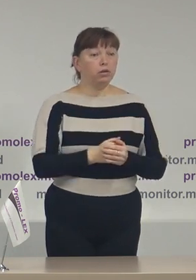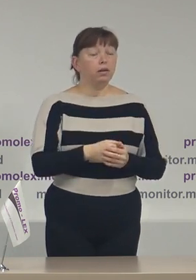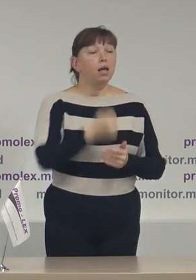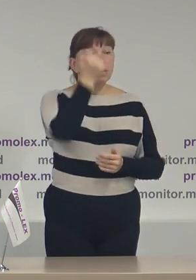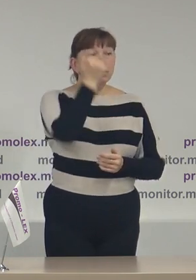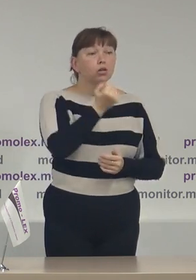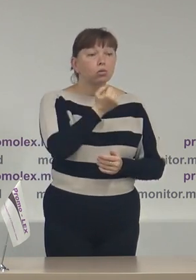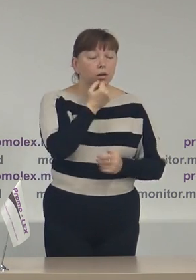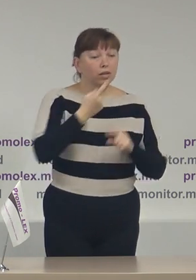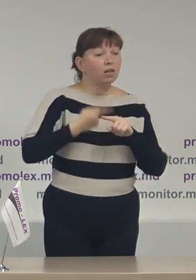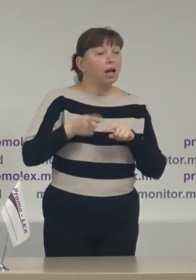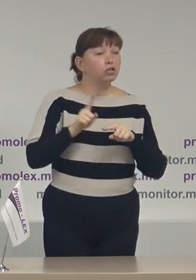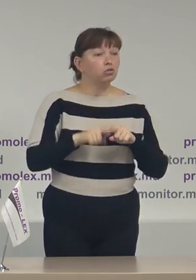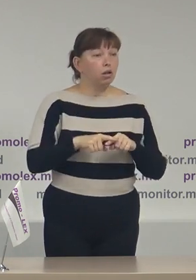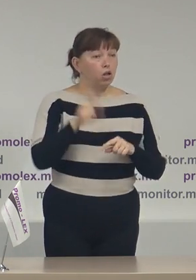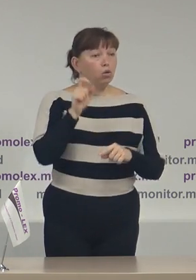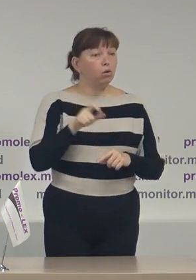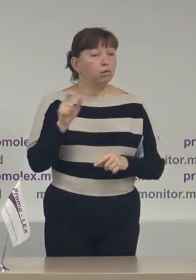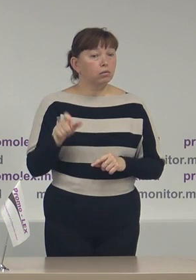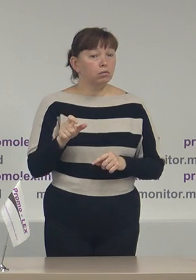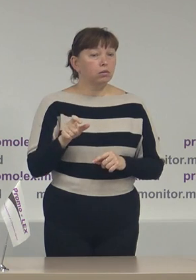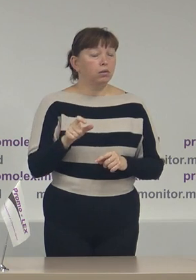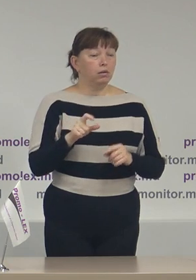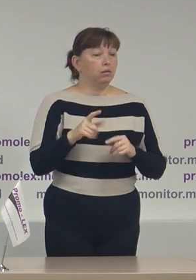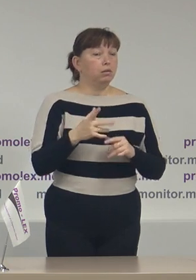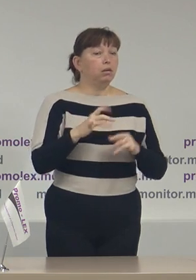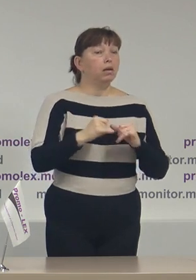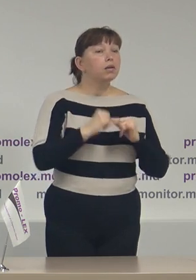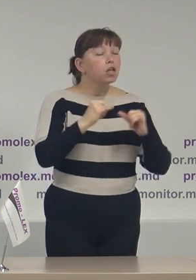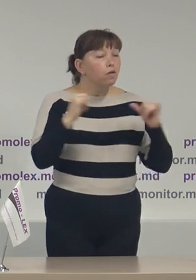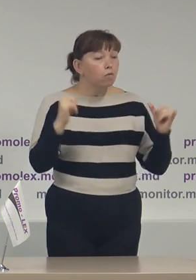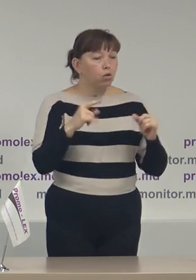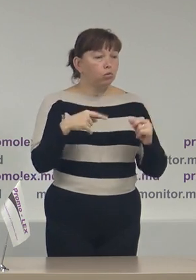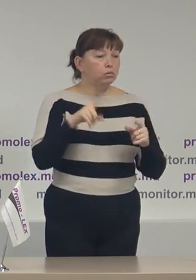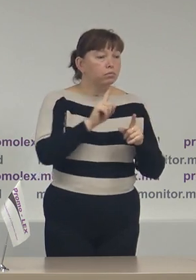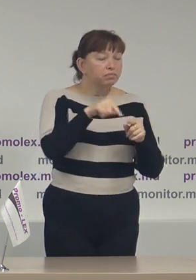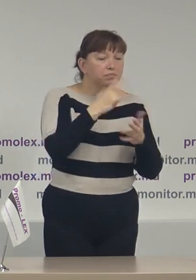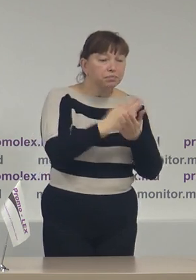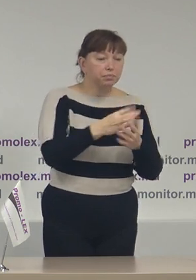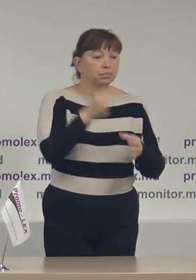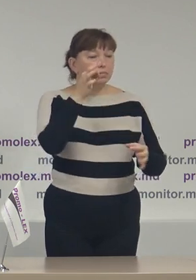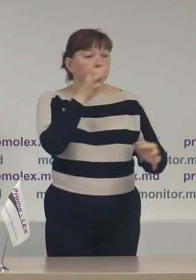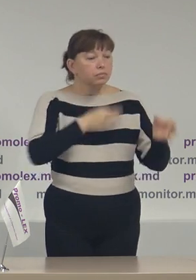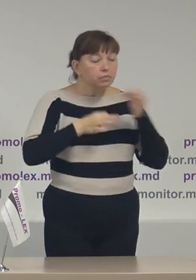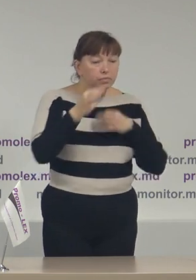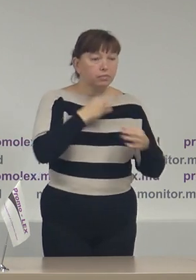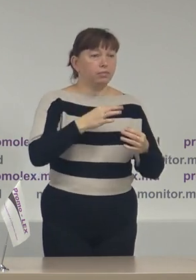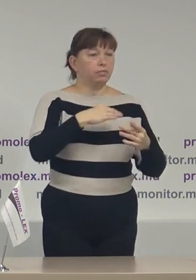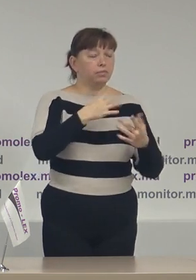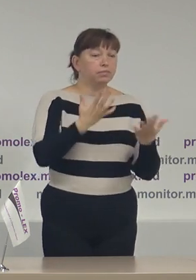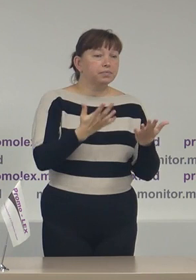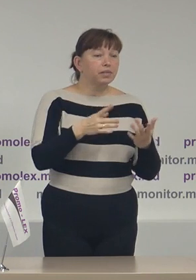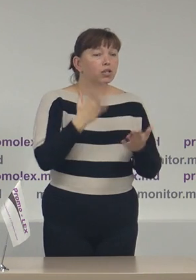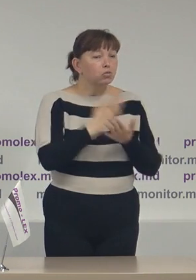datorită acelor evoluții îngrijorătoare inclusiv negativii pe alocuri